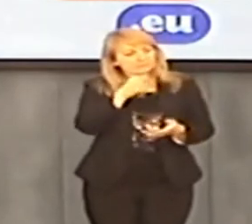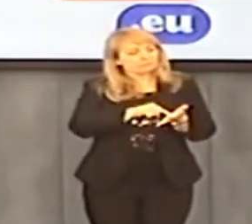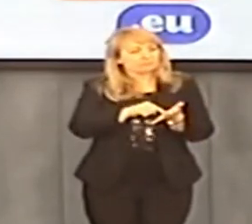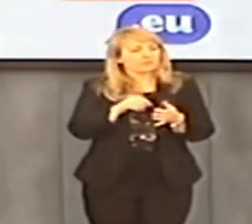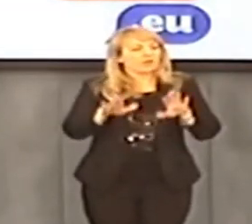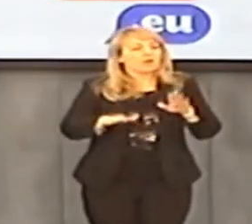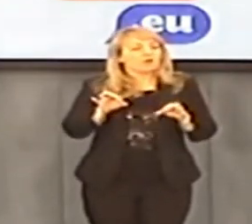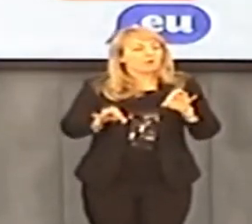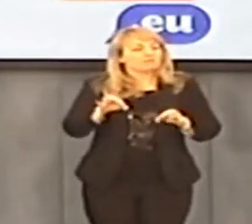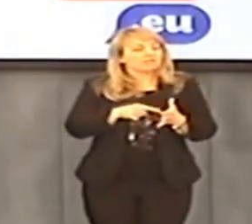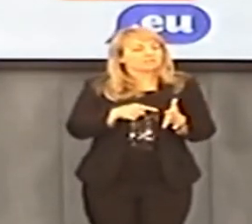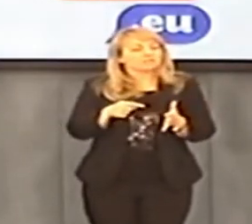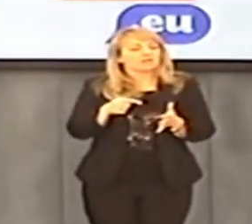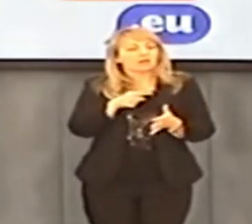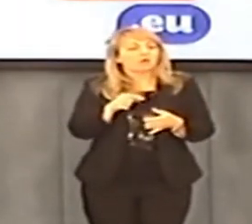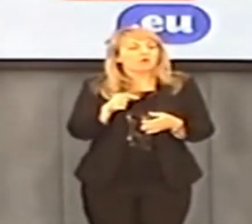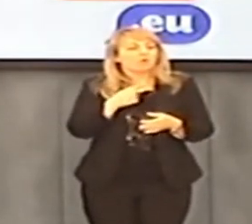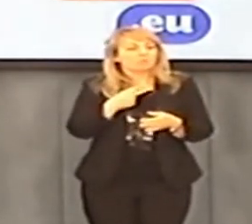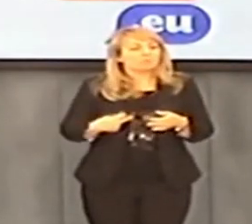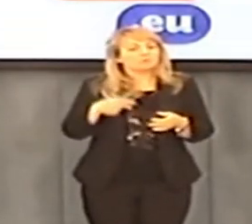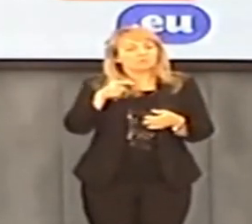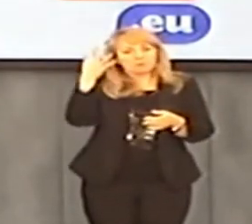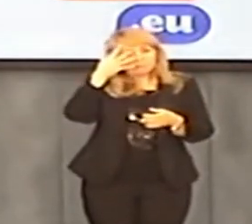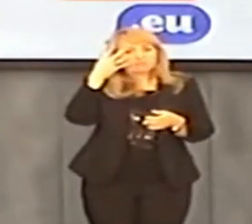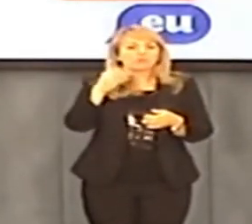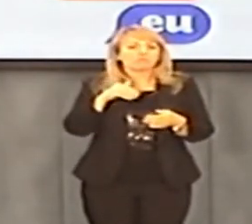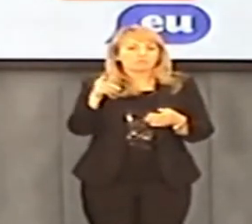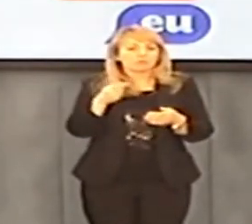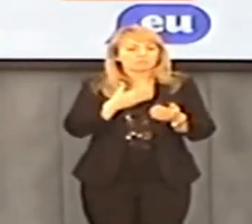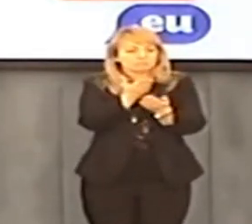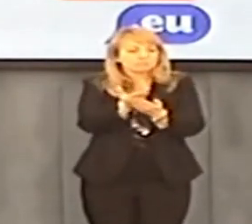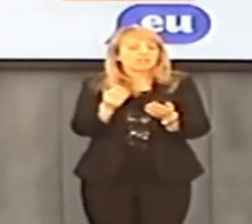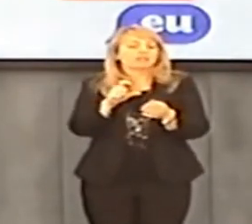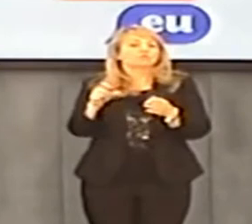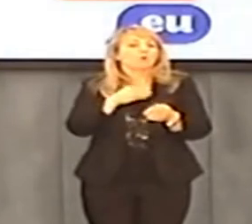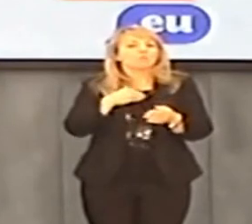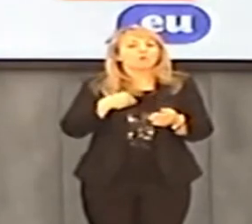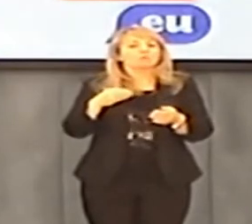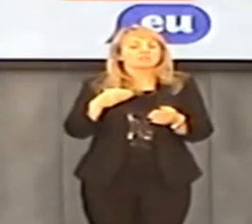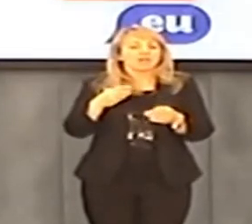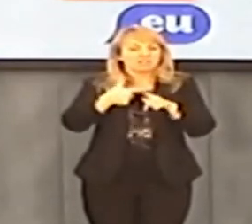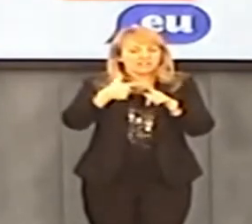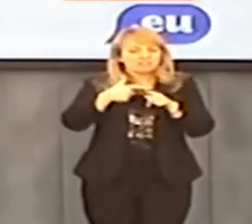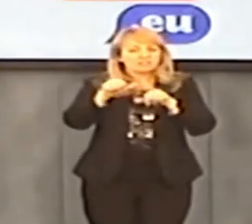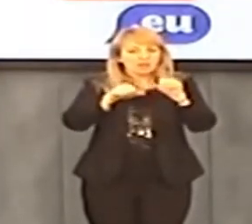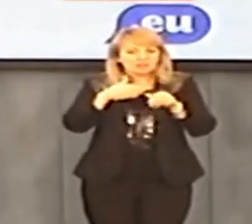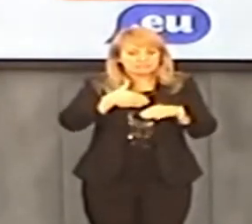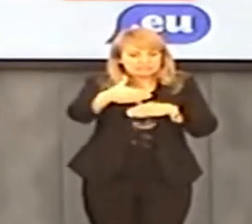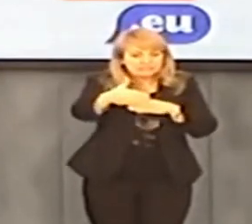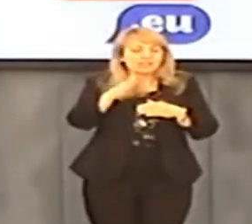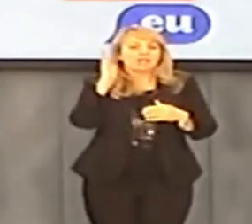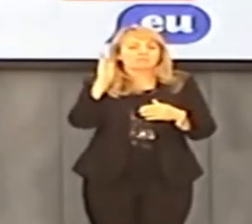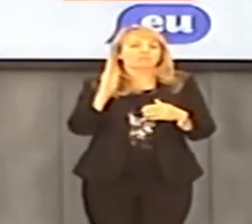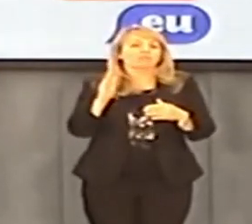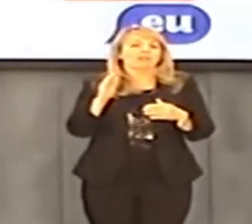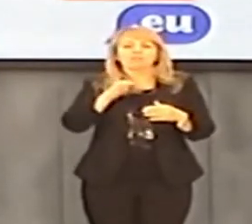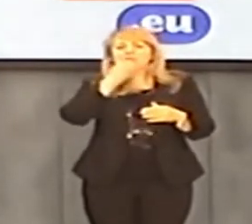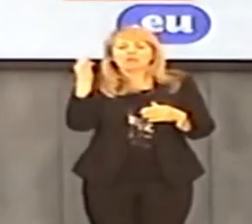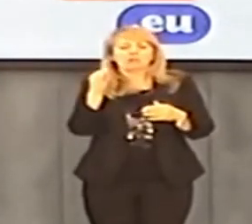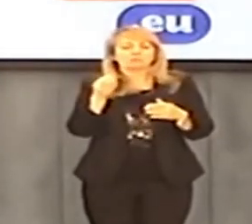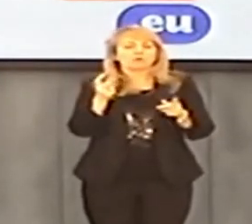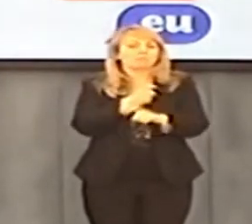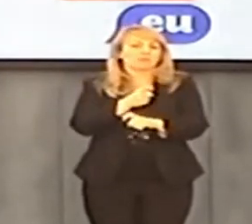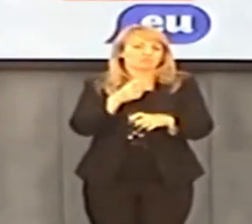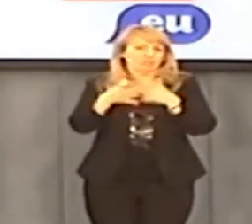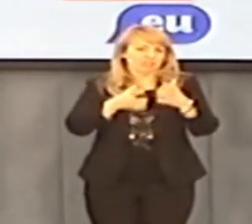rosyjsku. Grzegorz Kębka, Polska od Wydarzenia. Ja mam pytanie o wczorajszą konferencję premiera i jego marzenie, deklarację, że w ciągu